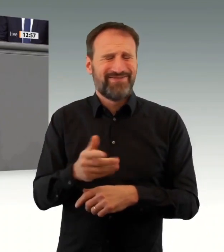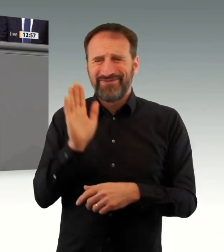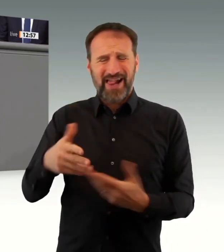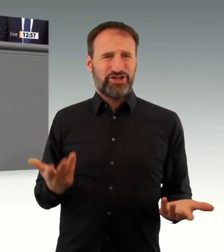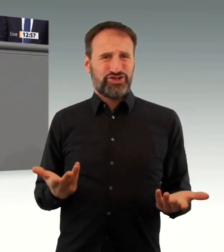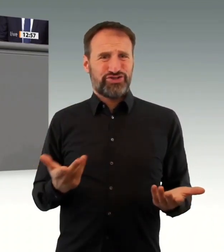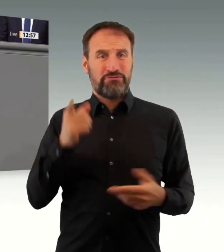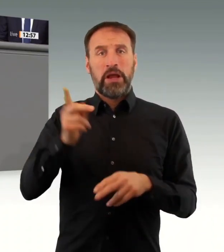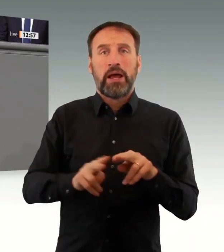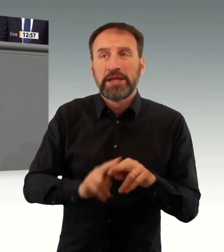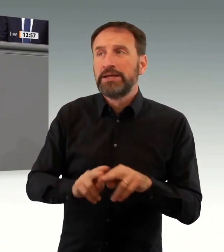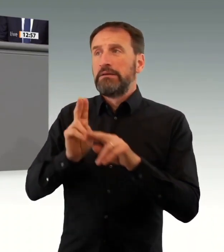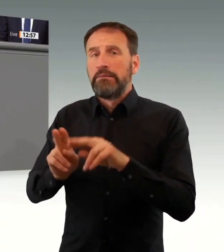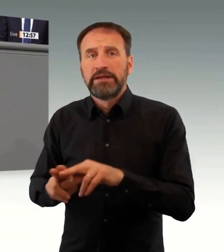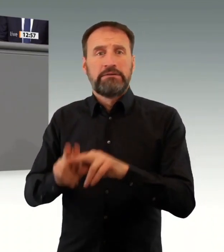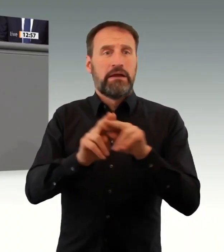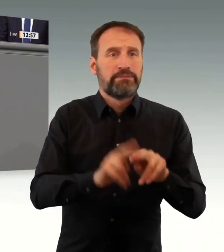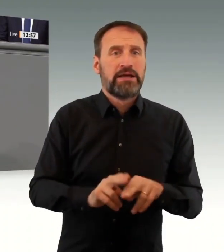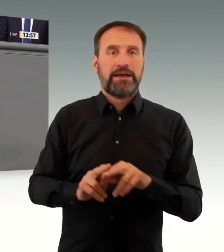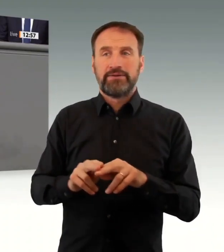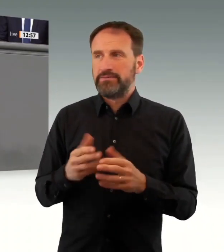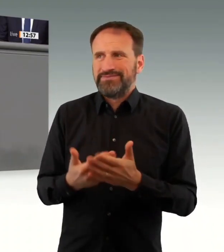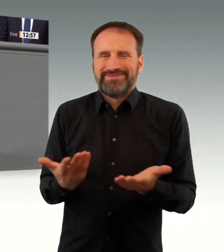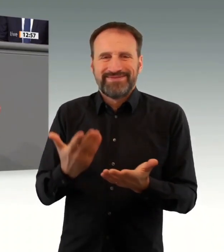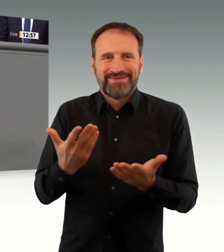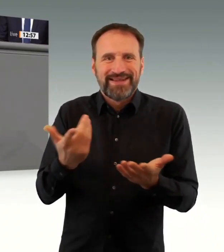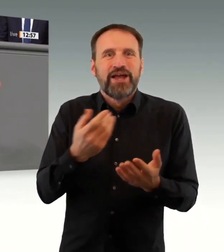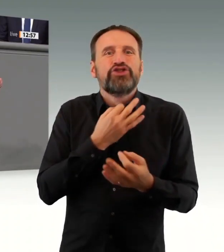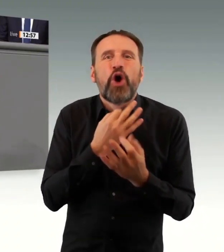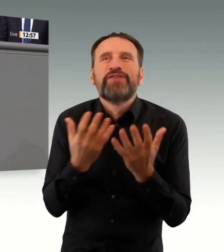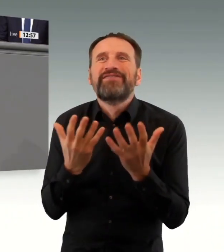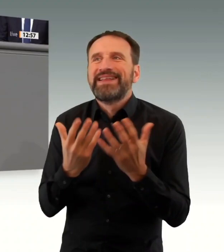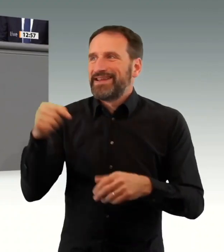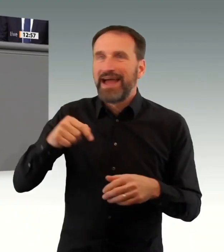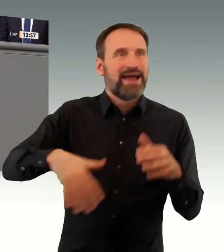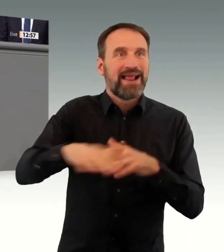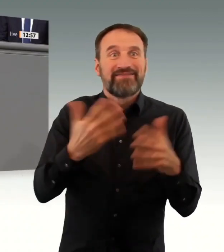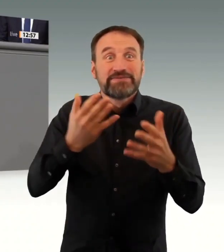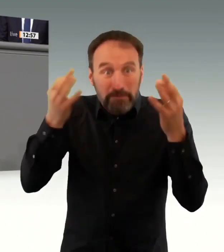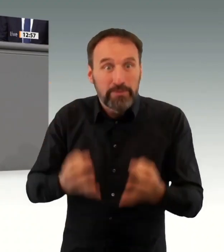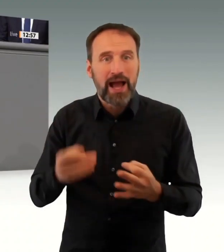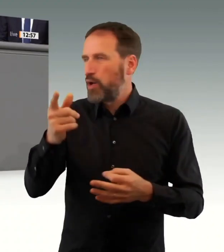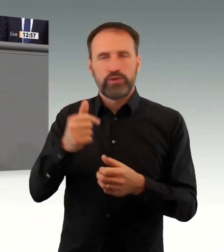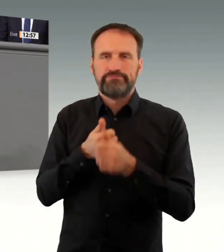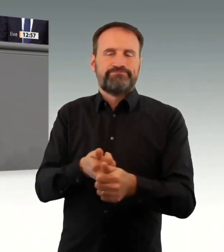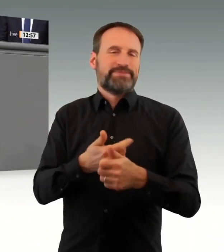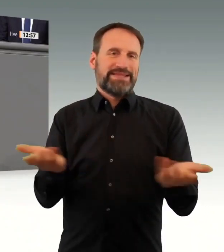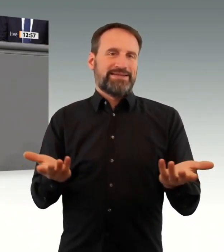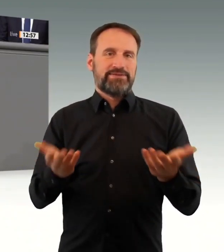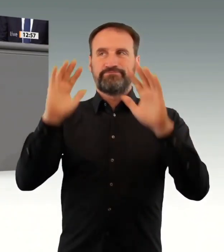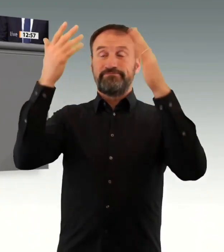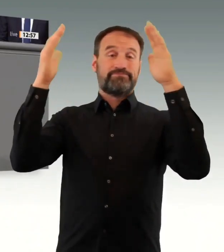Trauen Sie den Ländern im Föderalismus etwas zu. Sie können es. Sie haben es in der Vergangenheit bewiesen. Deswegen ist es